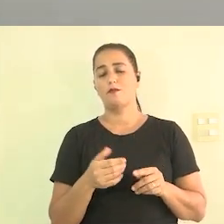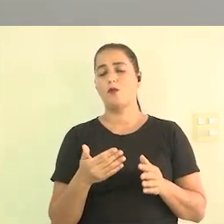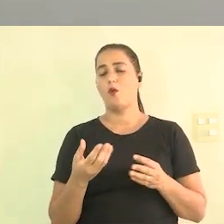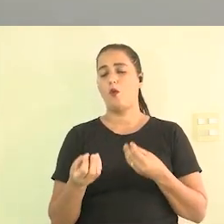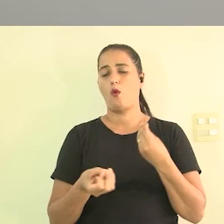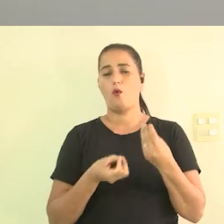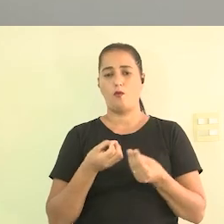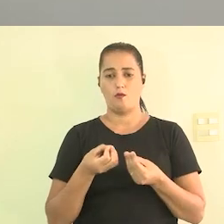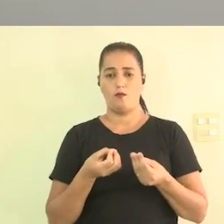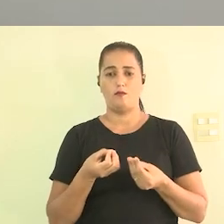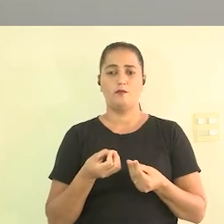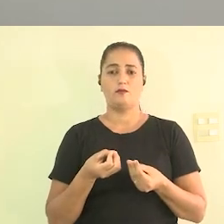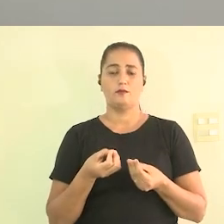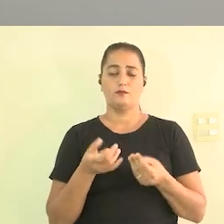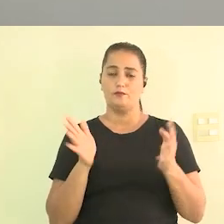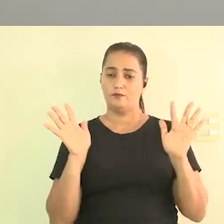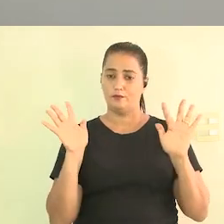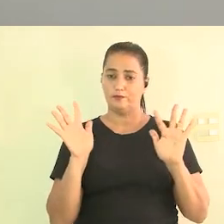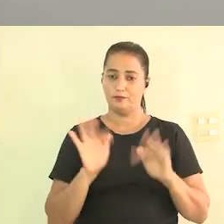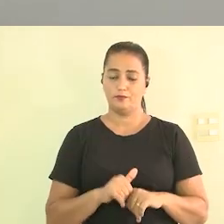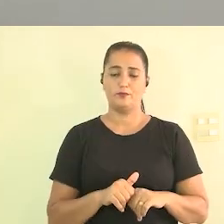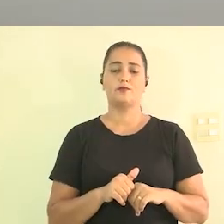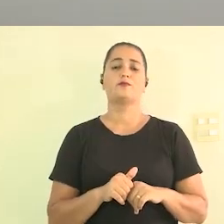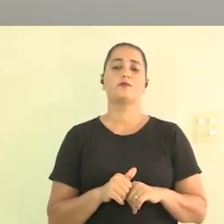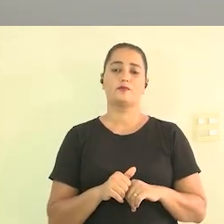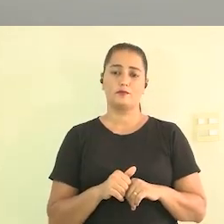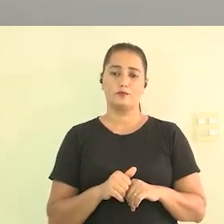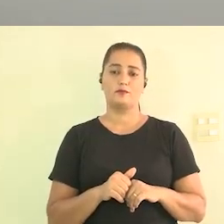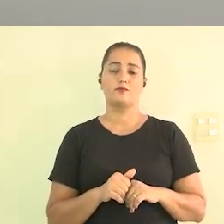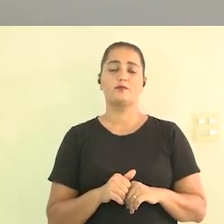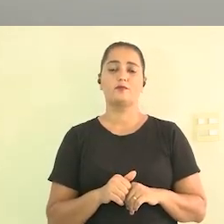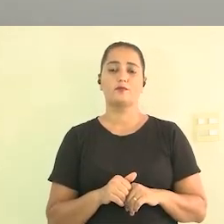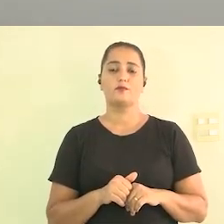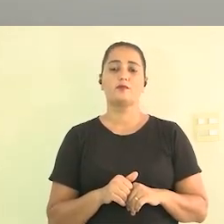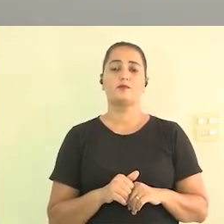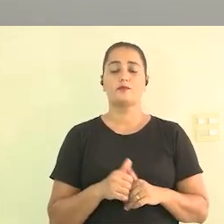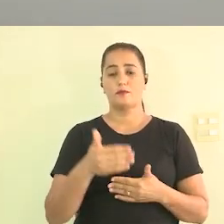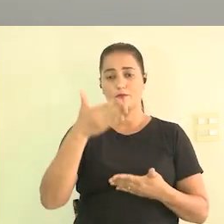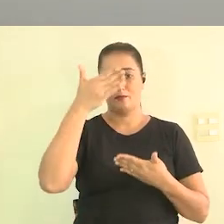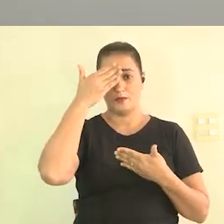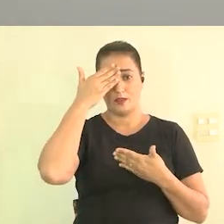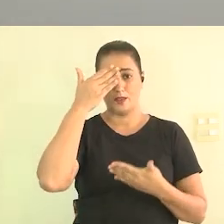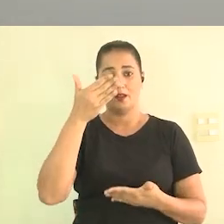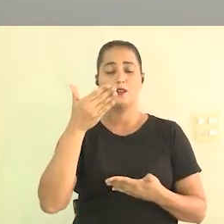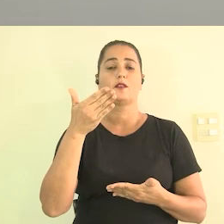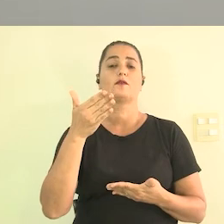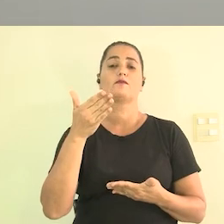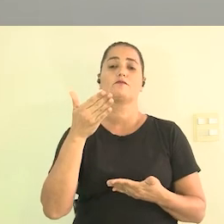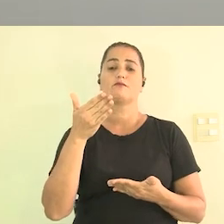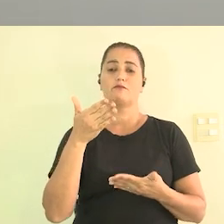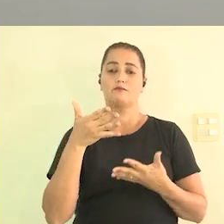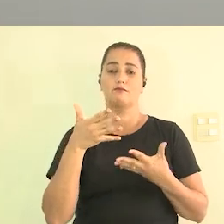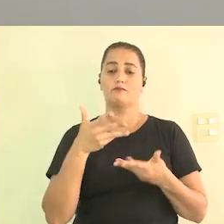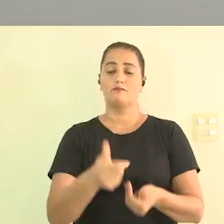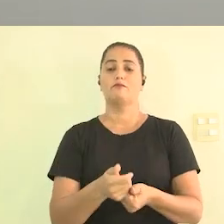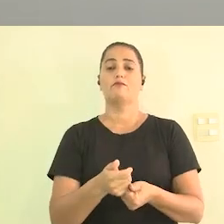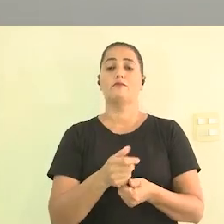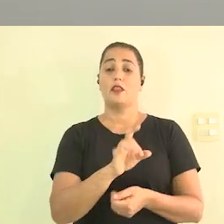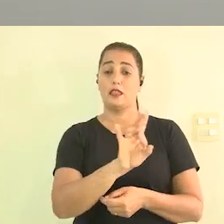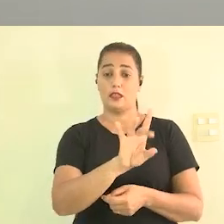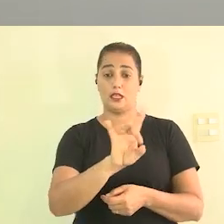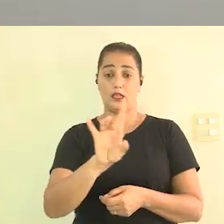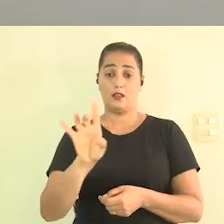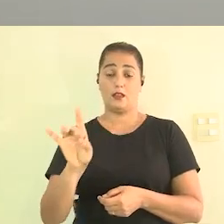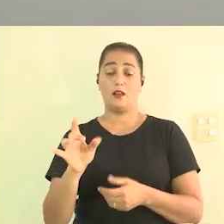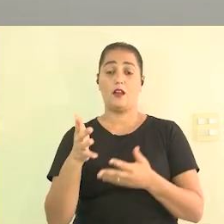encerrar aqui eu queria agradecer muito por vocês cada um de vocês ter aceitado o convite e eu acho que foi muito